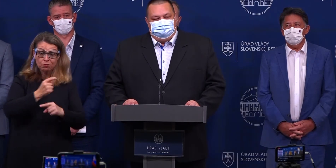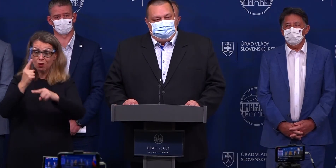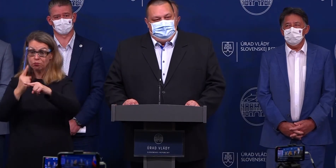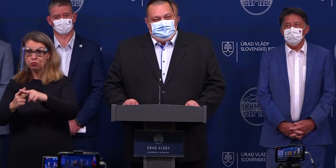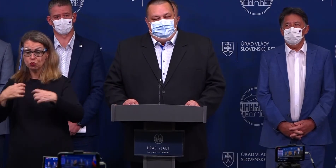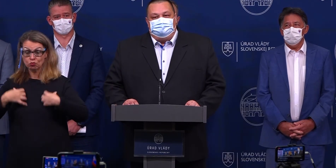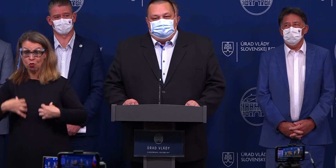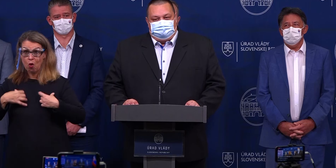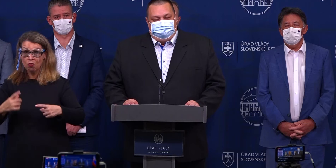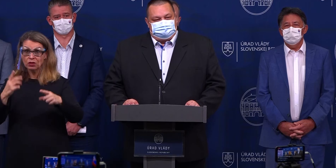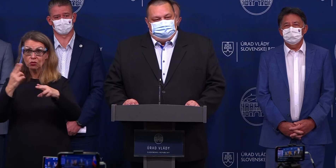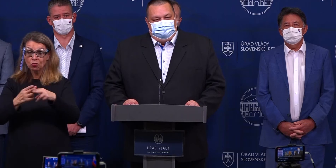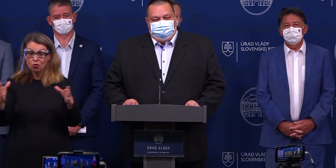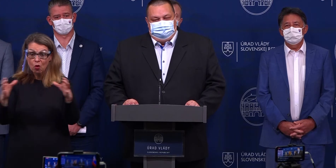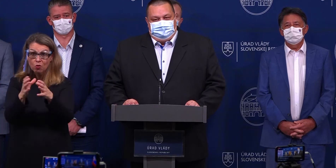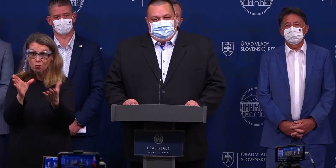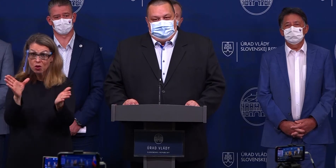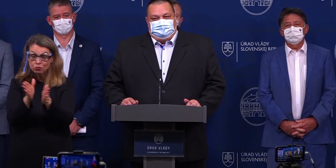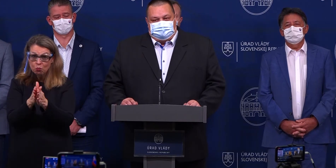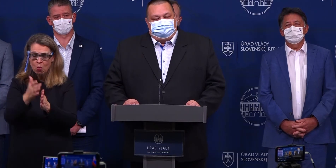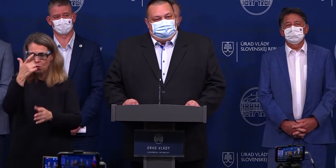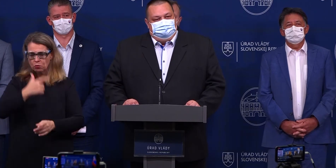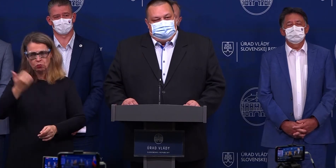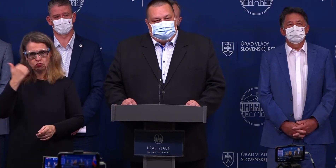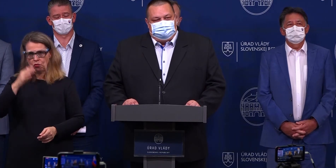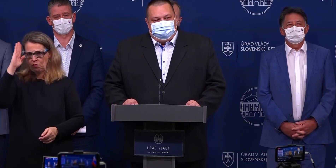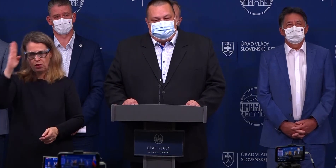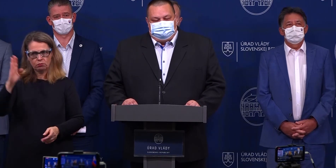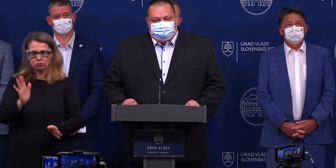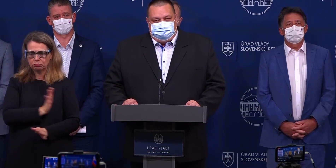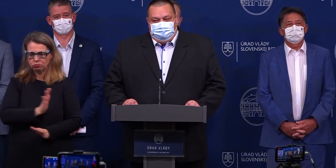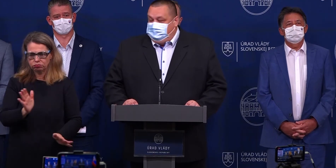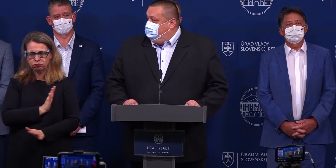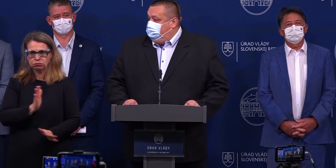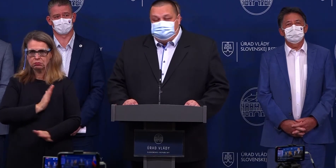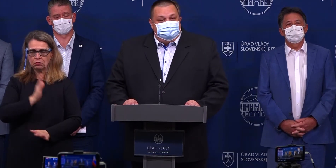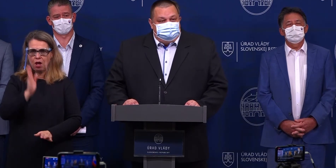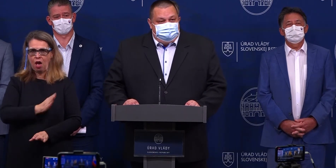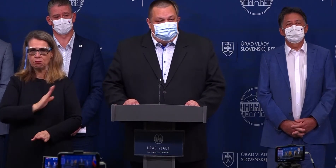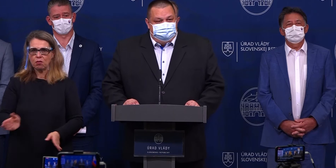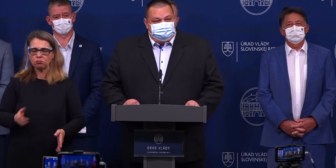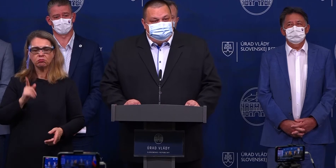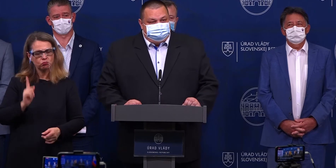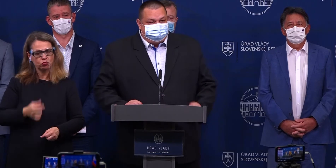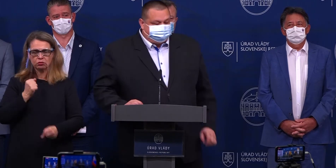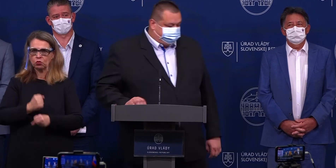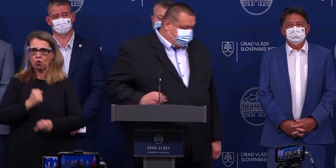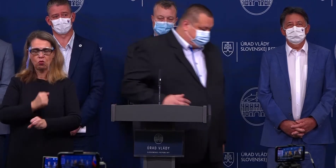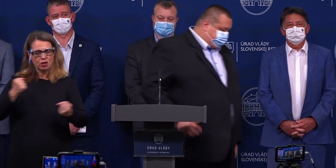a nielen u vyšších vekových skupín. Takže toto je ďalšia vec preto, aby sme konali už dnes.